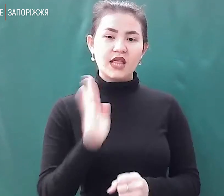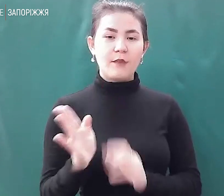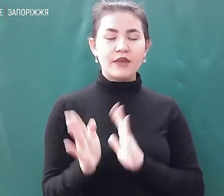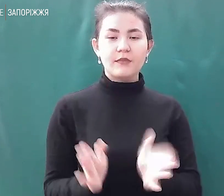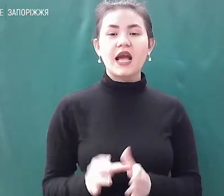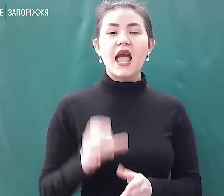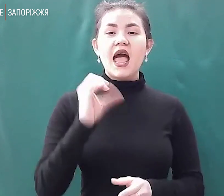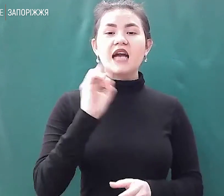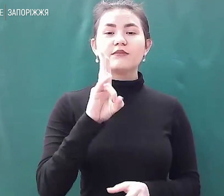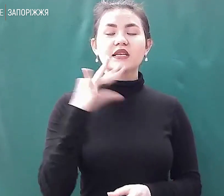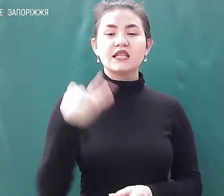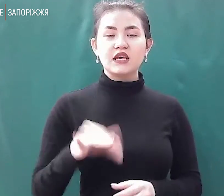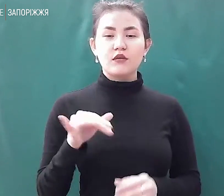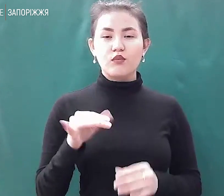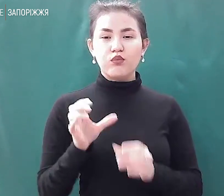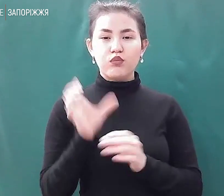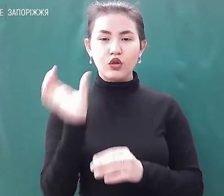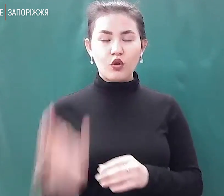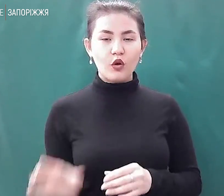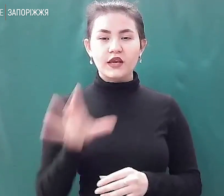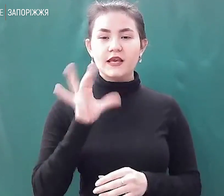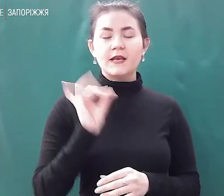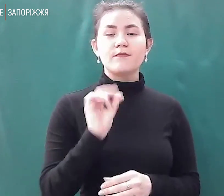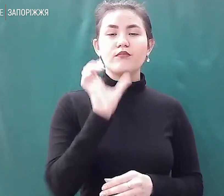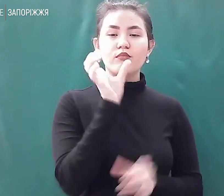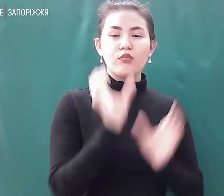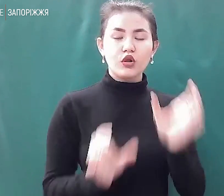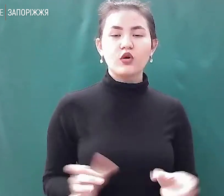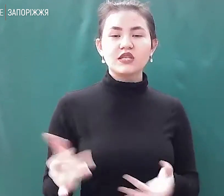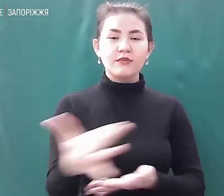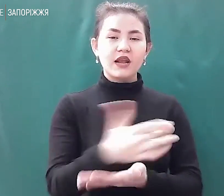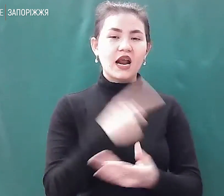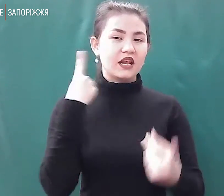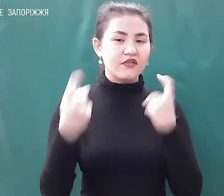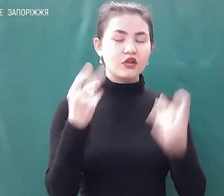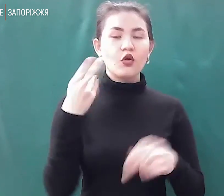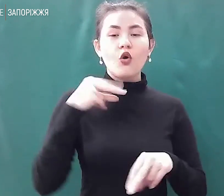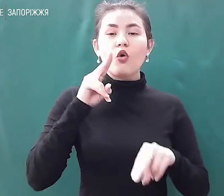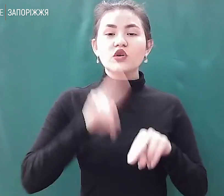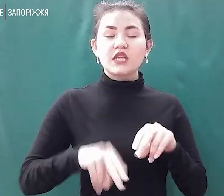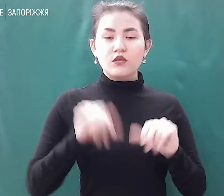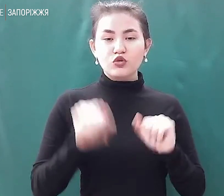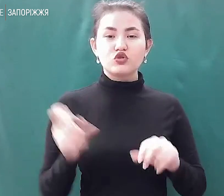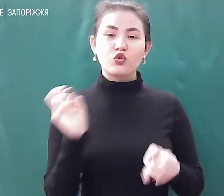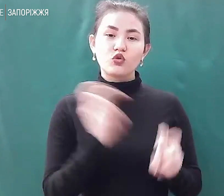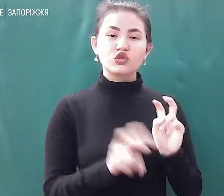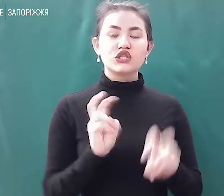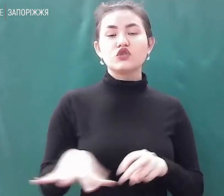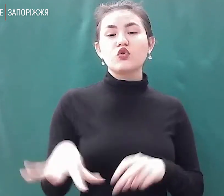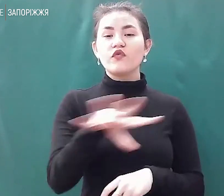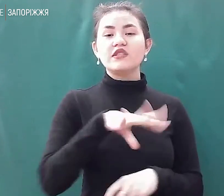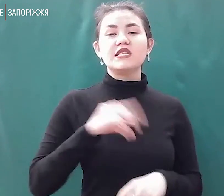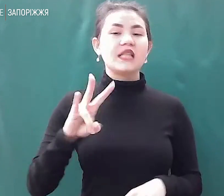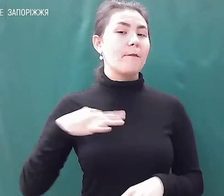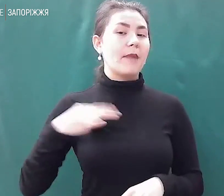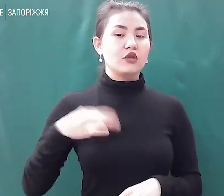блок та блок збирання інформації. До останнього можуть долучитися усі набайдужі. Нагадаємо, що, як